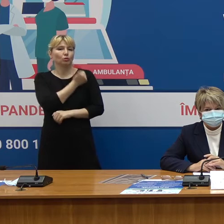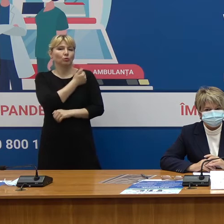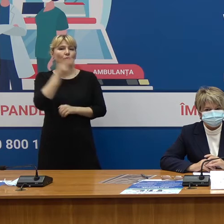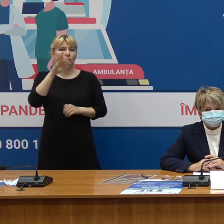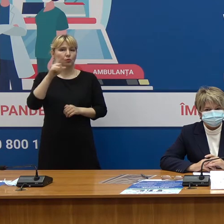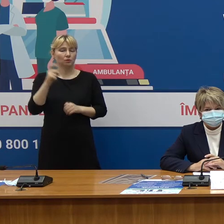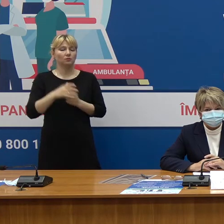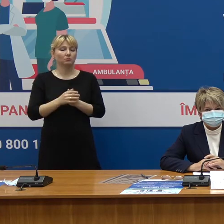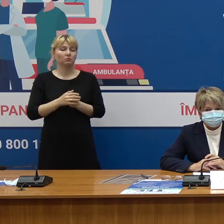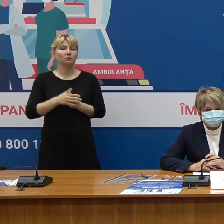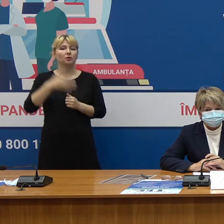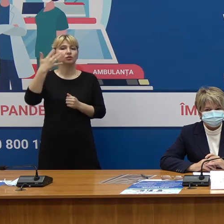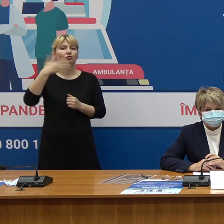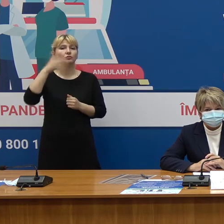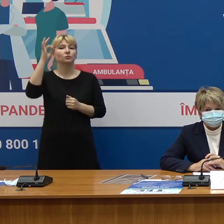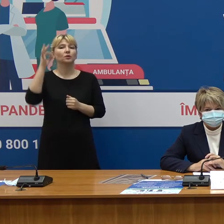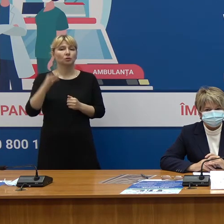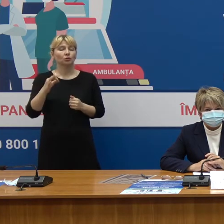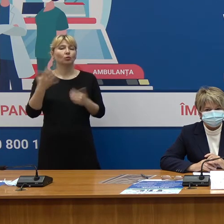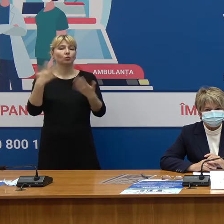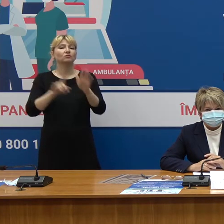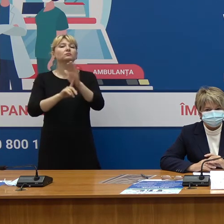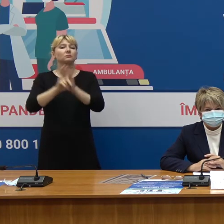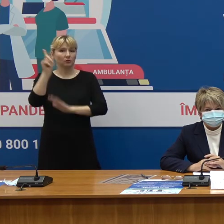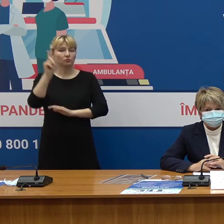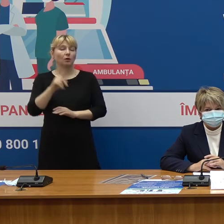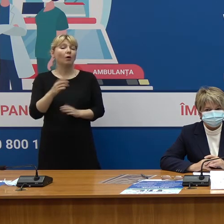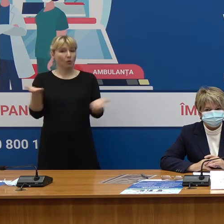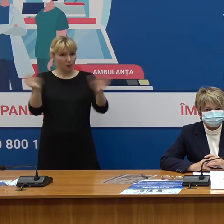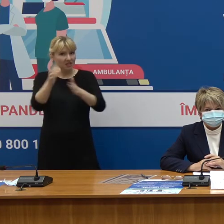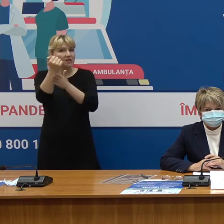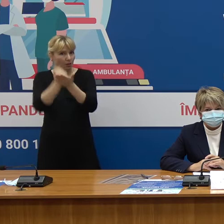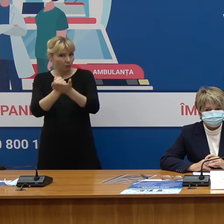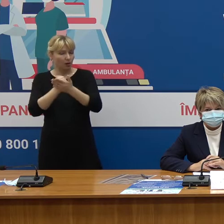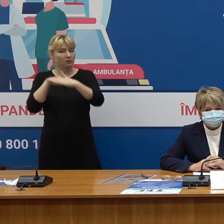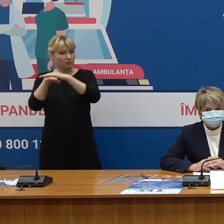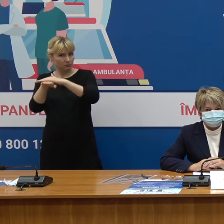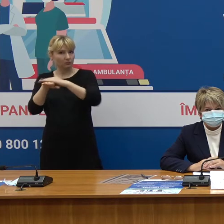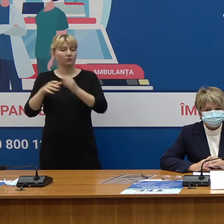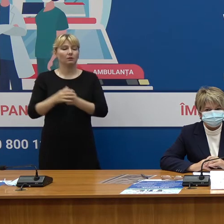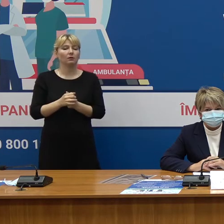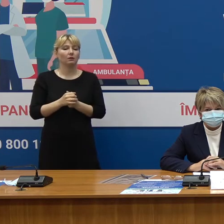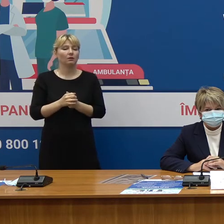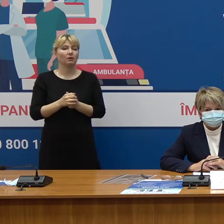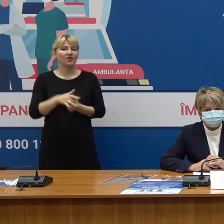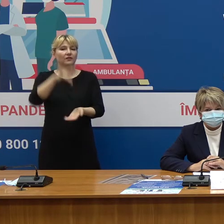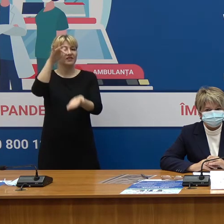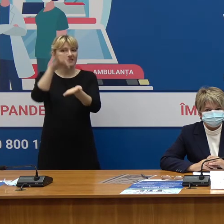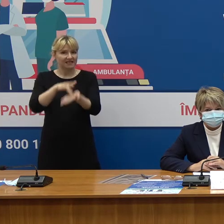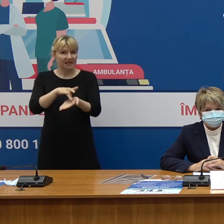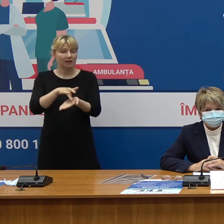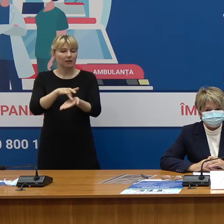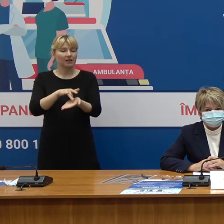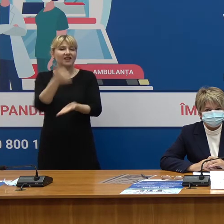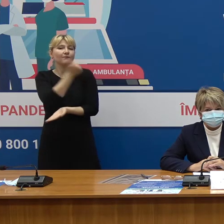% din aceste doze fiind administrate deci avem stocuri la nivel de centri de vaccinare